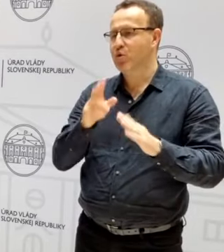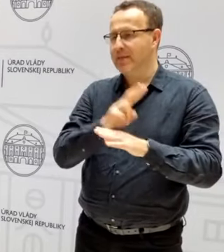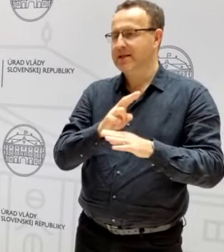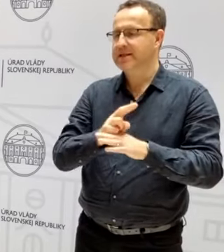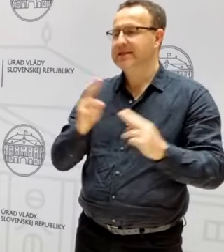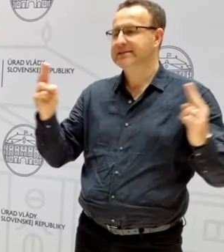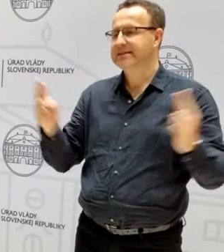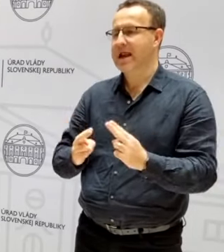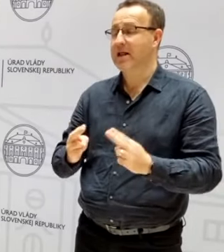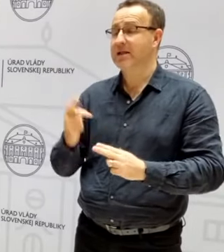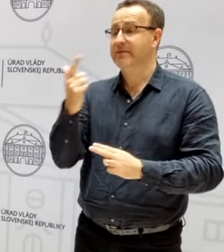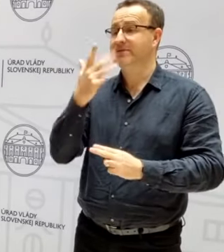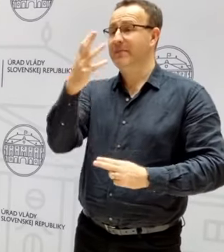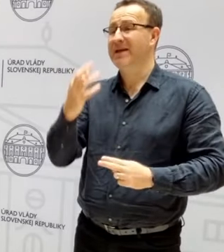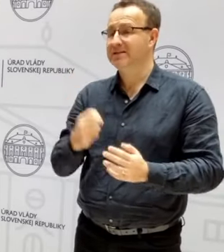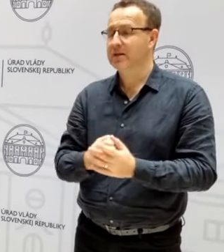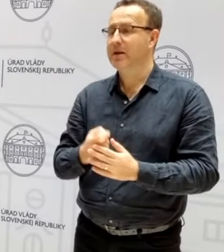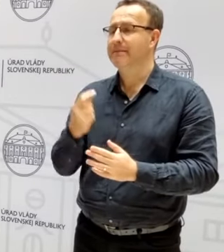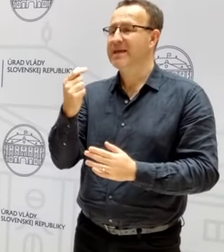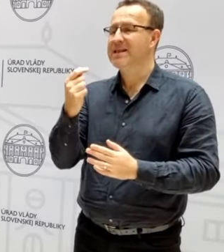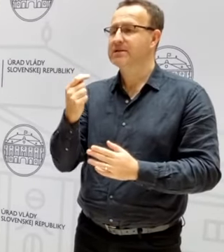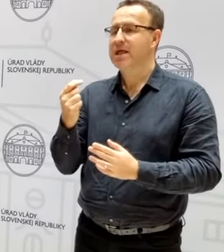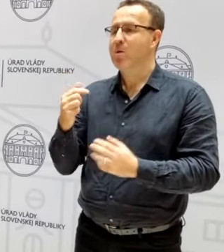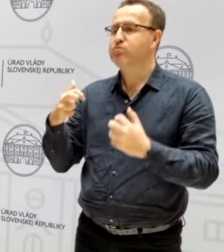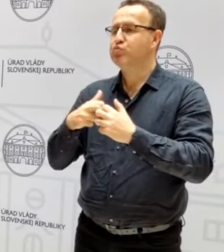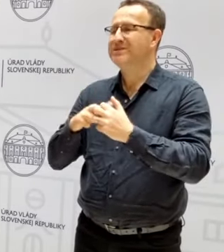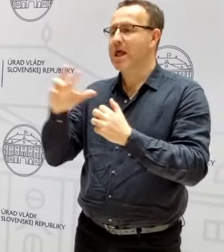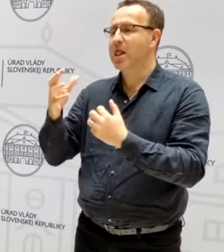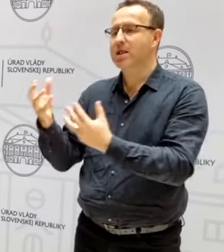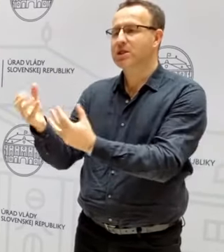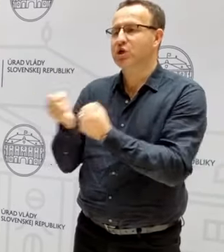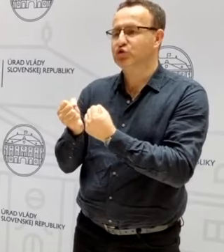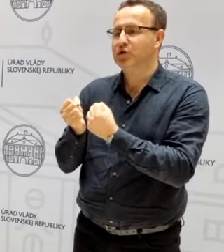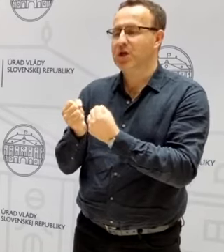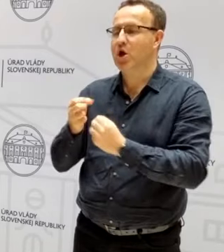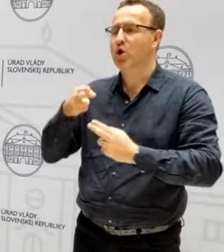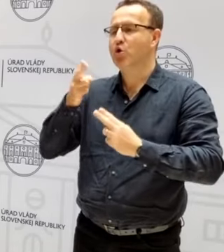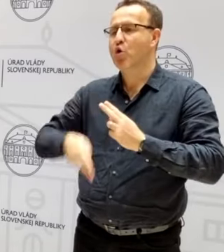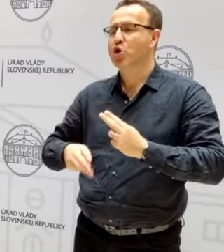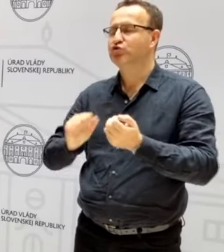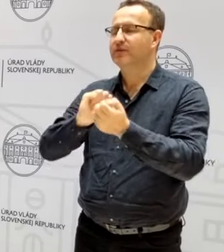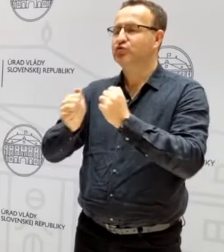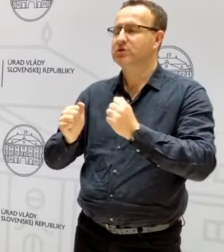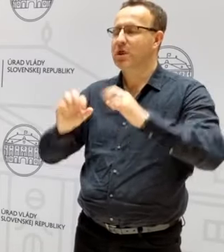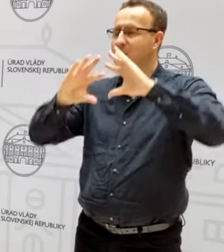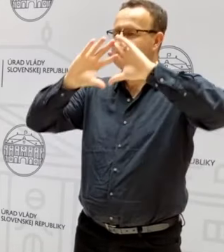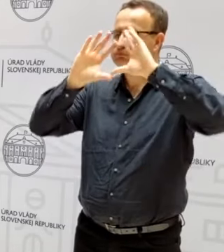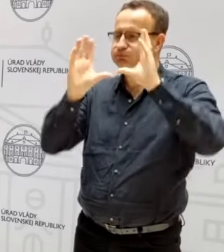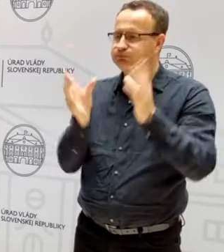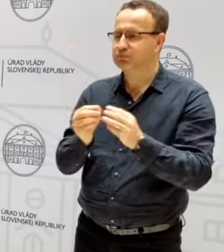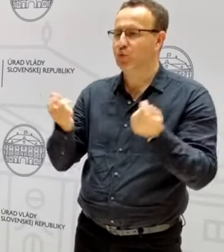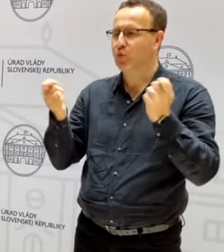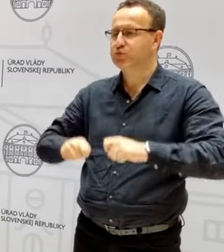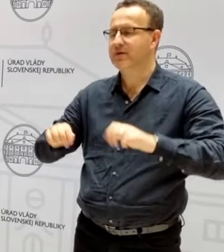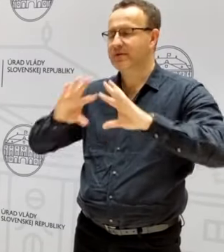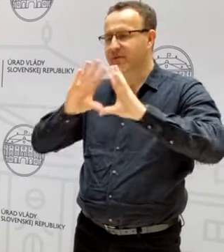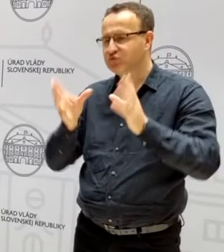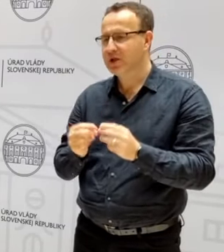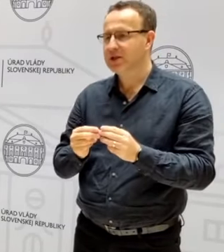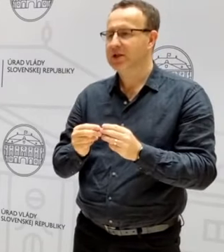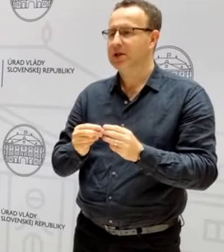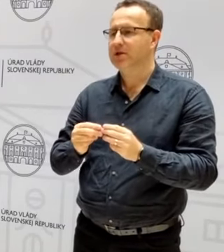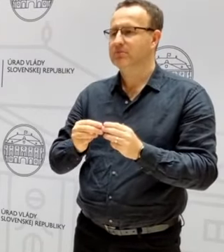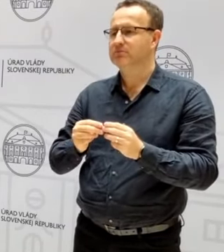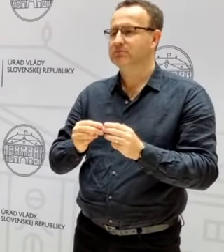ale to len zadržiava tie peniaze. K tomu konečnému vyčísleniu dôjde až po tom, čo uzavrieme všetky protokoly za to